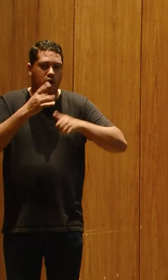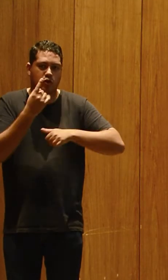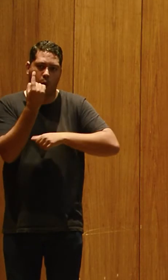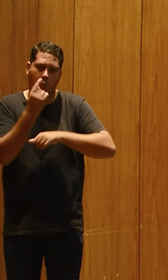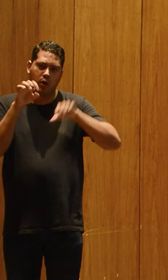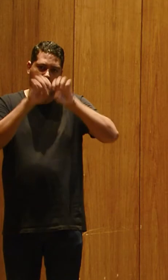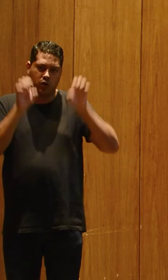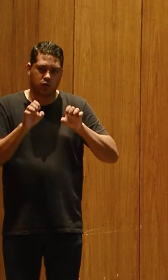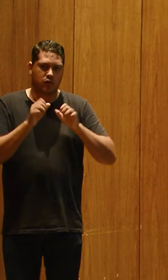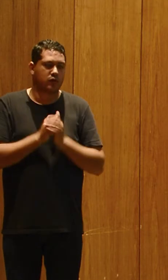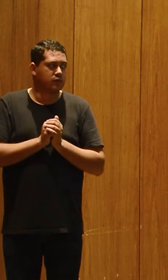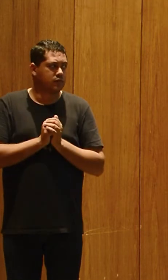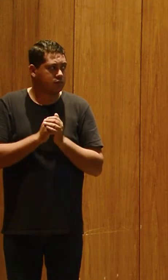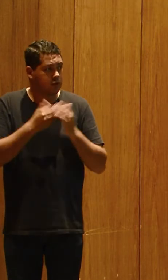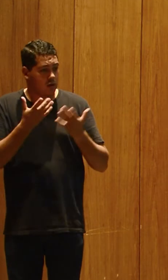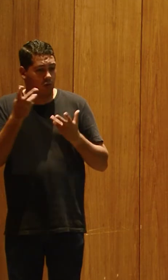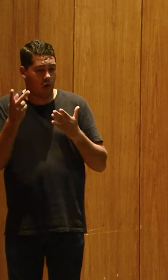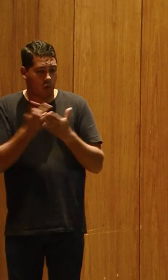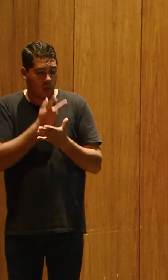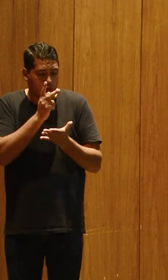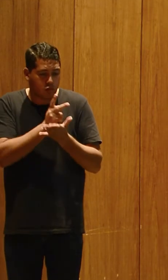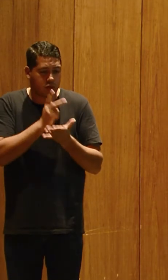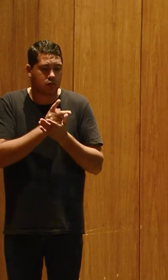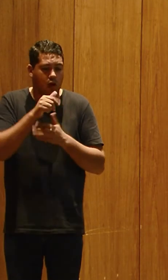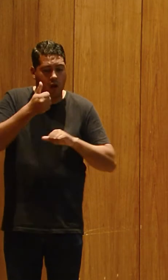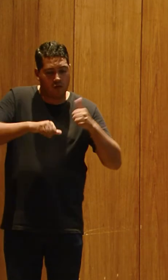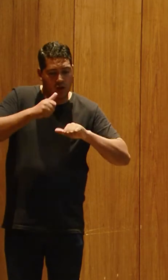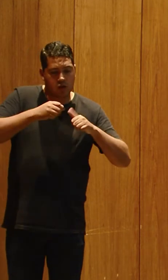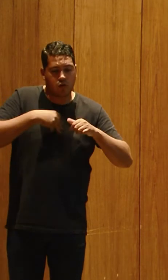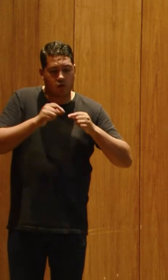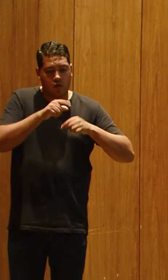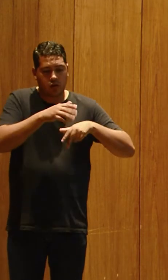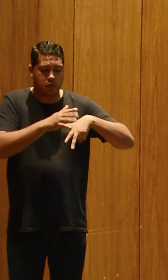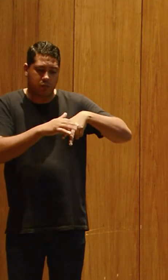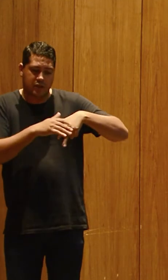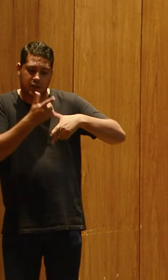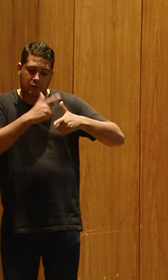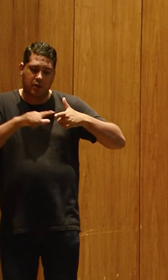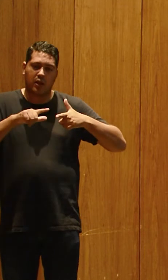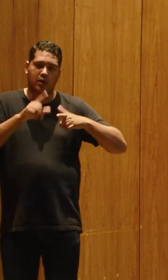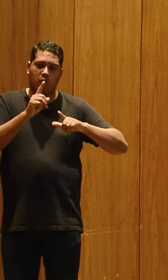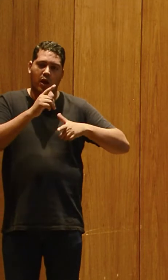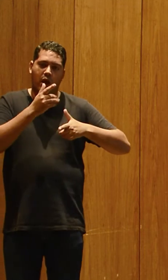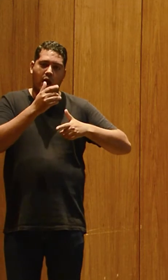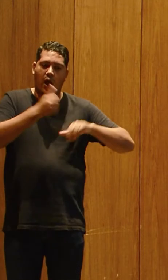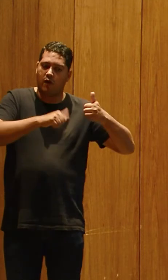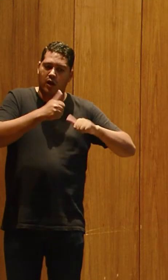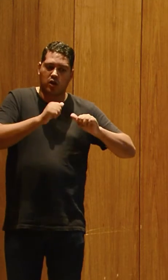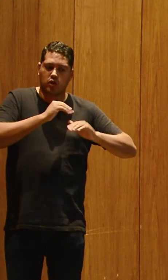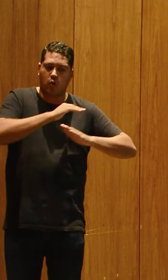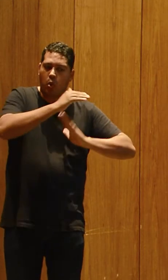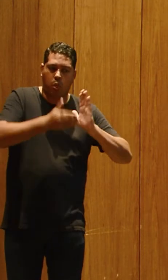estrutura. Então, acaba que vai acontecer a mesma coisa. É uma avaliação que eu vou fazer no meu paciente que ela é parcial, ela não é uma avaliação total. Então, da